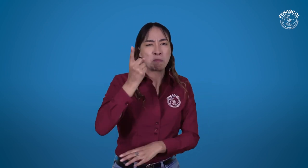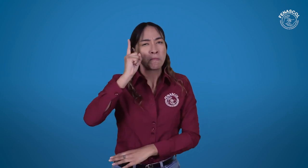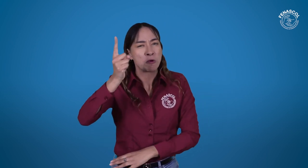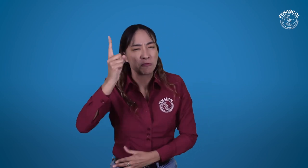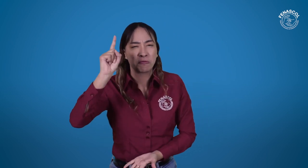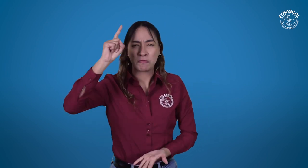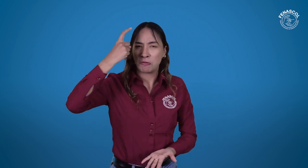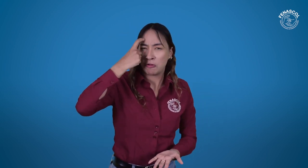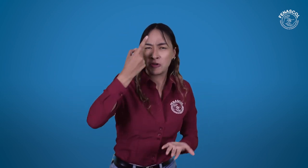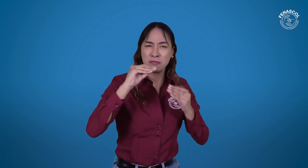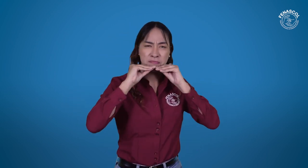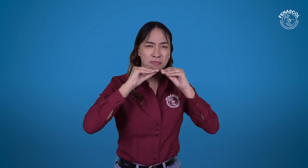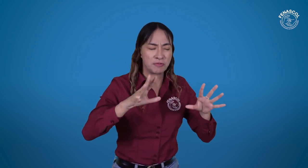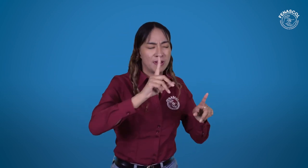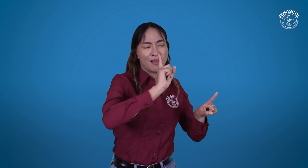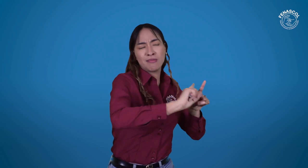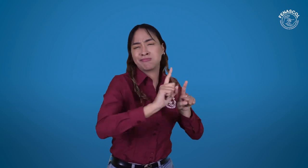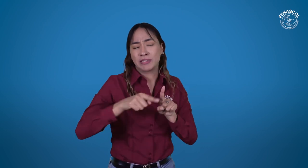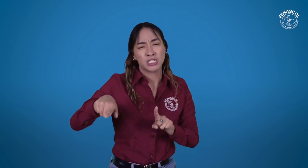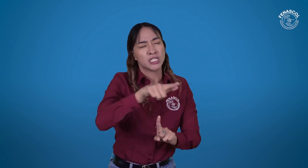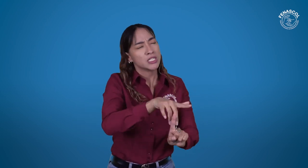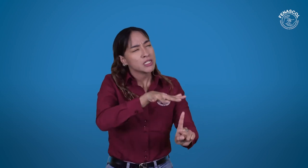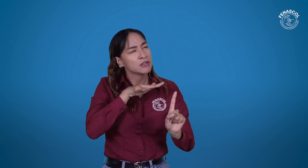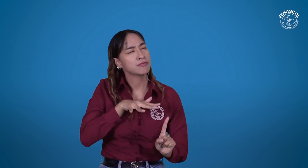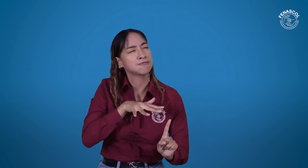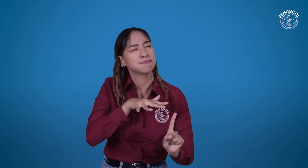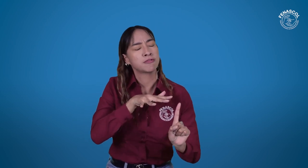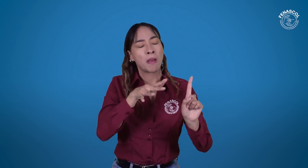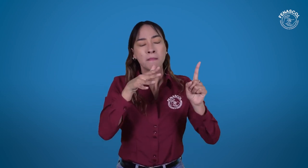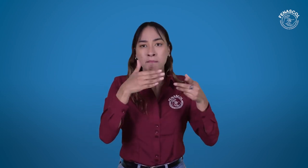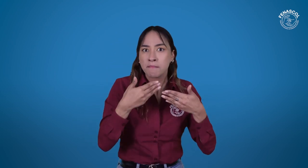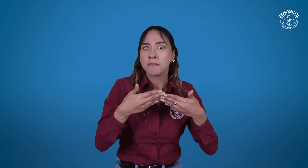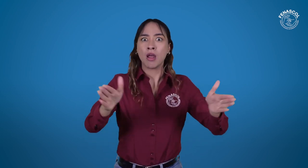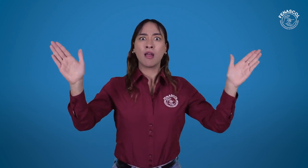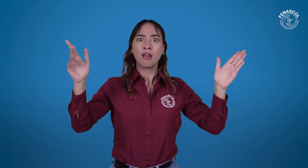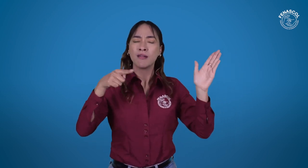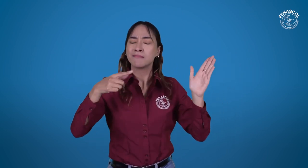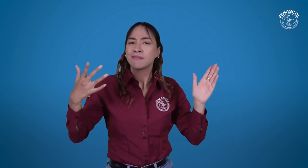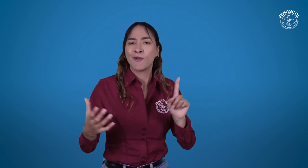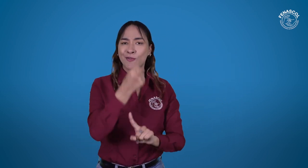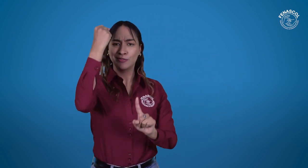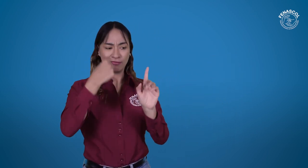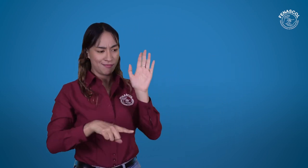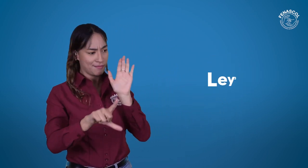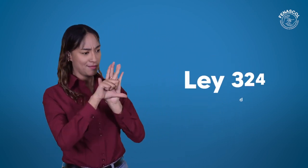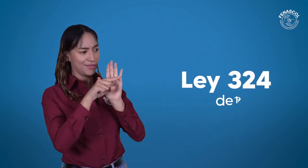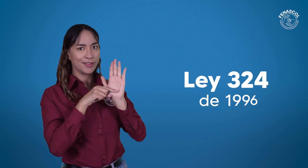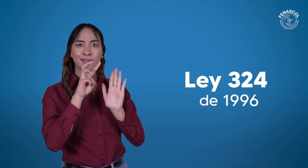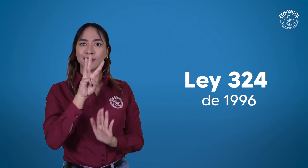educativas, en la política, ante el gobierno, ante lo público, entre otras instancias. Y como resultado, con la expedición de la Ley